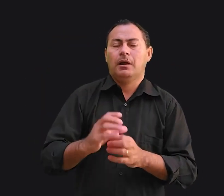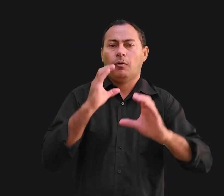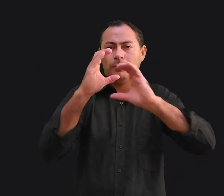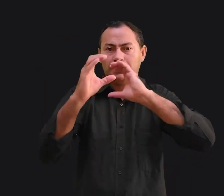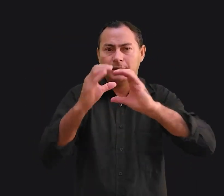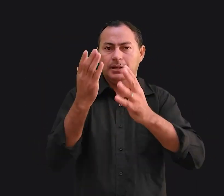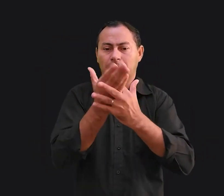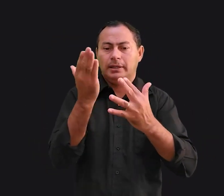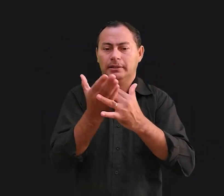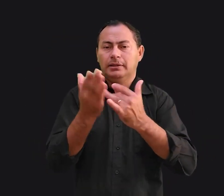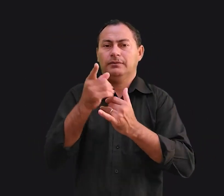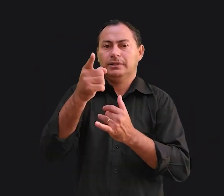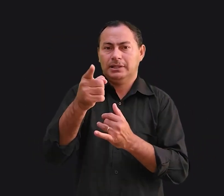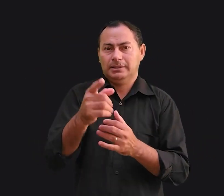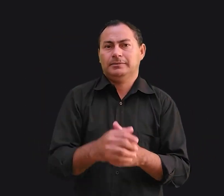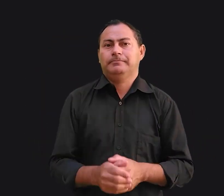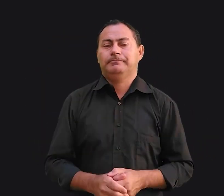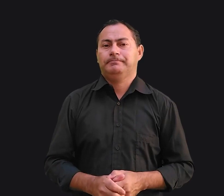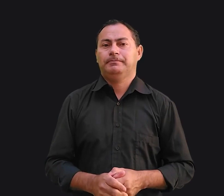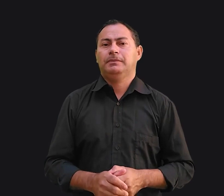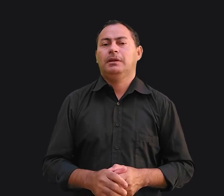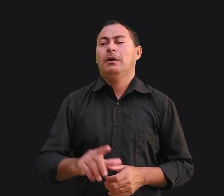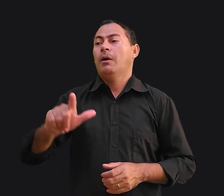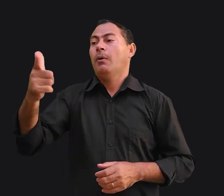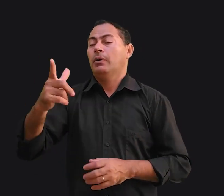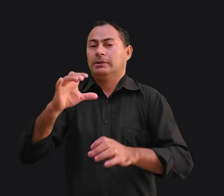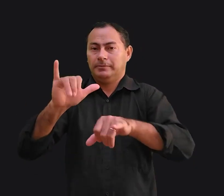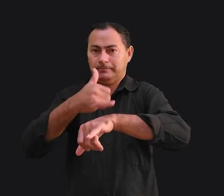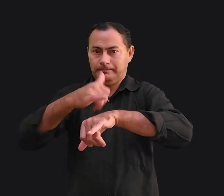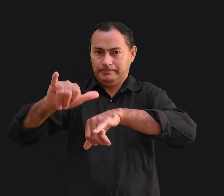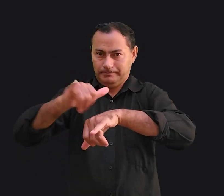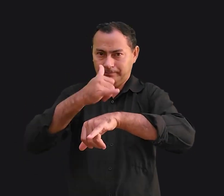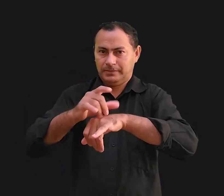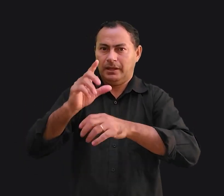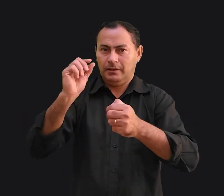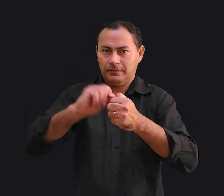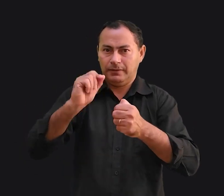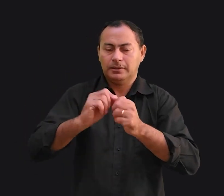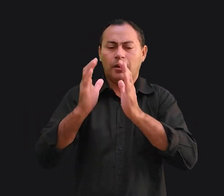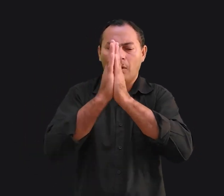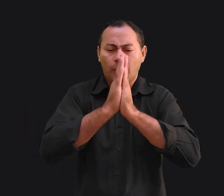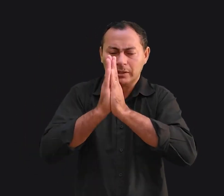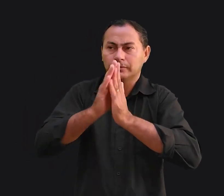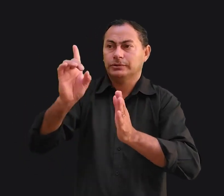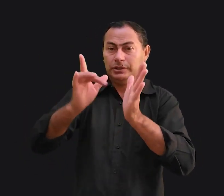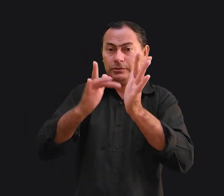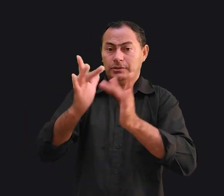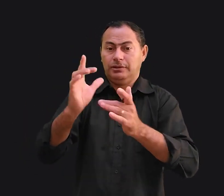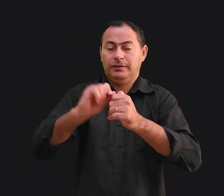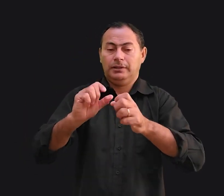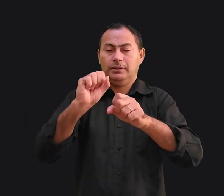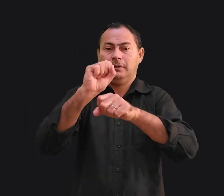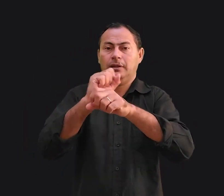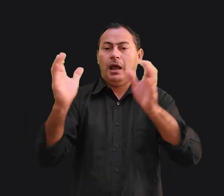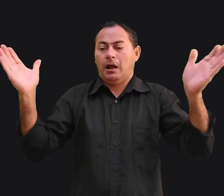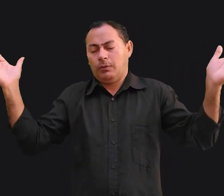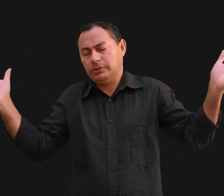comunicação entre vocês. Outra estratégia é fazer a oração que Jesus fez na cruz. Pai,